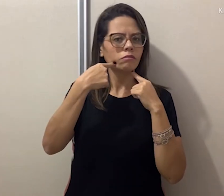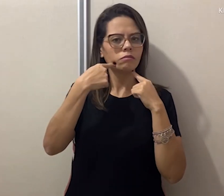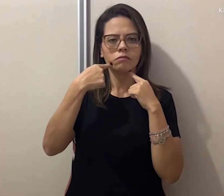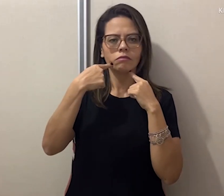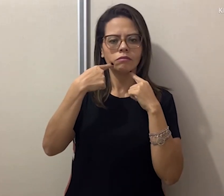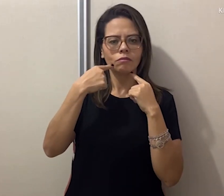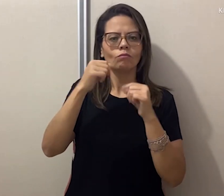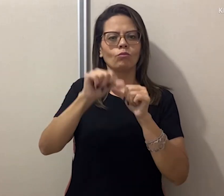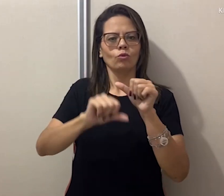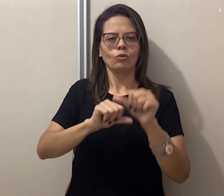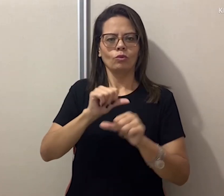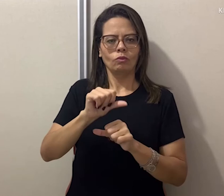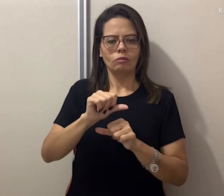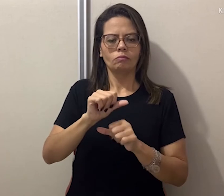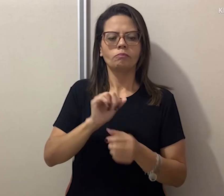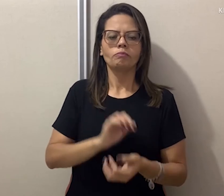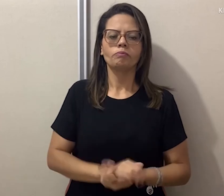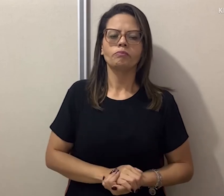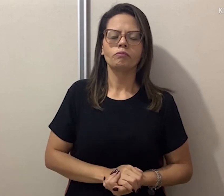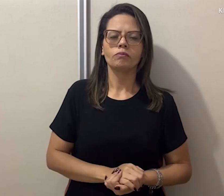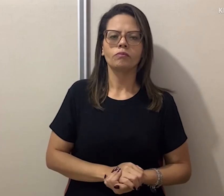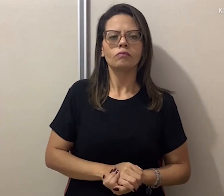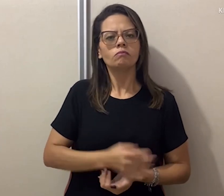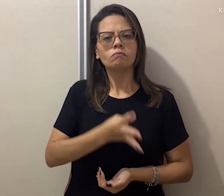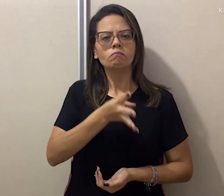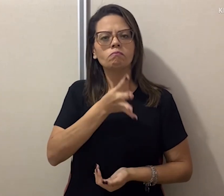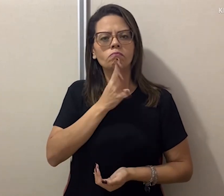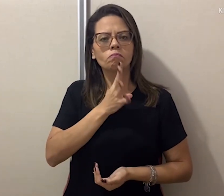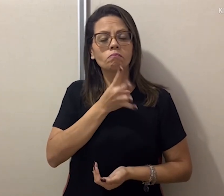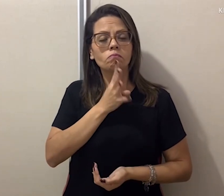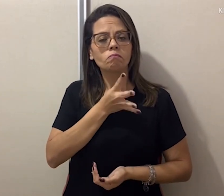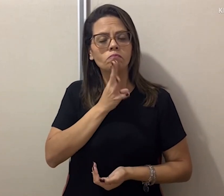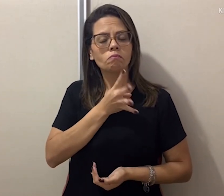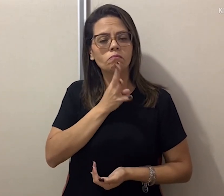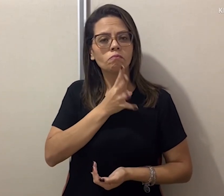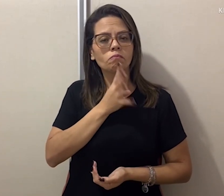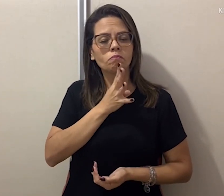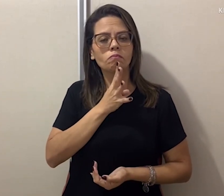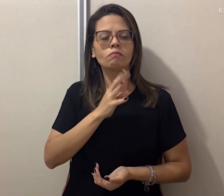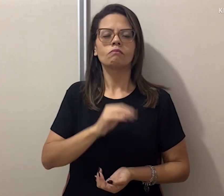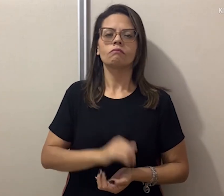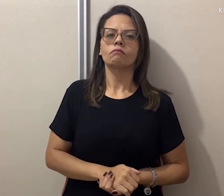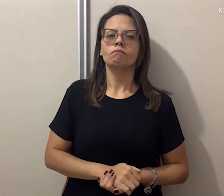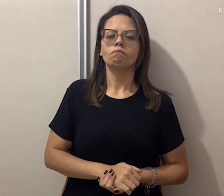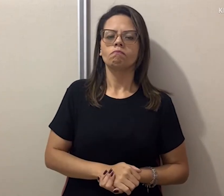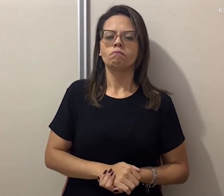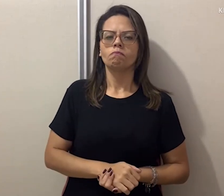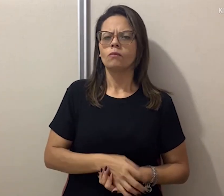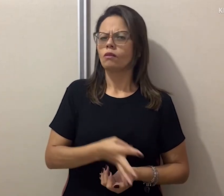Sofre alteração ali no sinal, no movimento e também o movimento da cabeça. Conhecer,